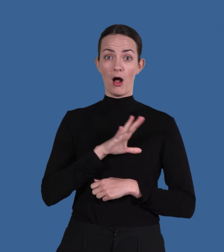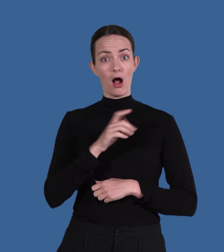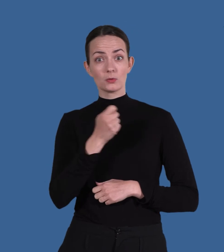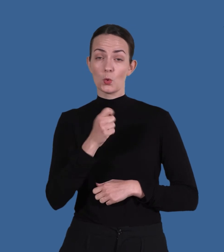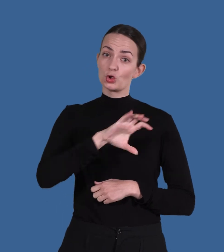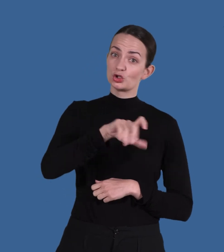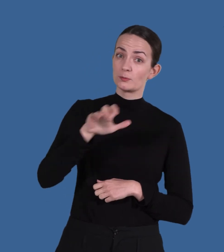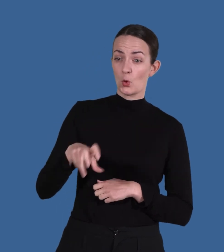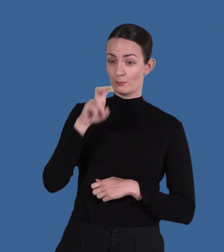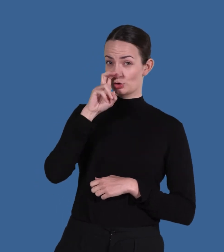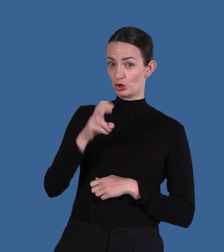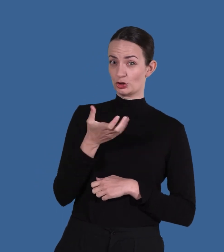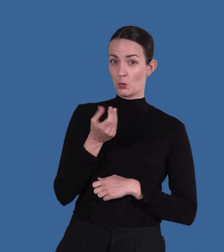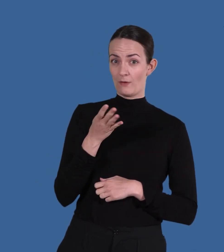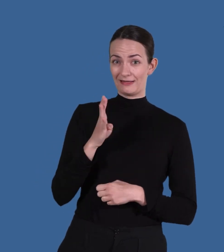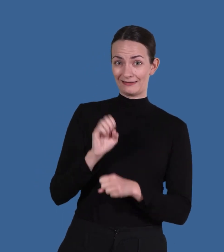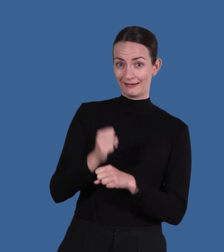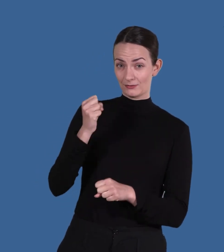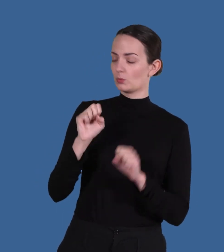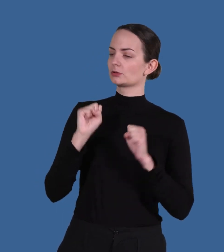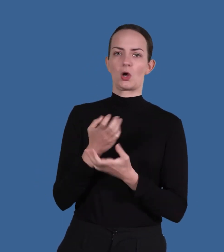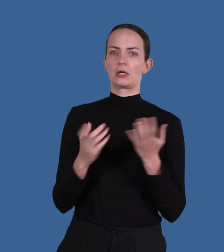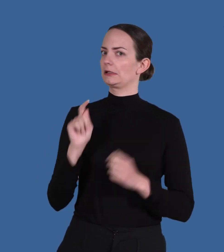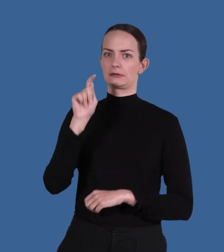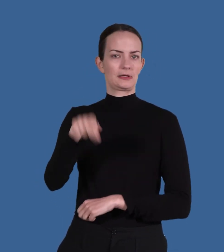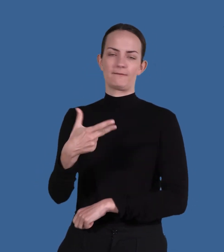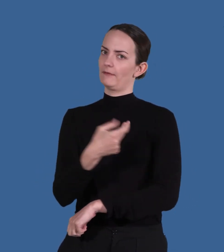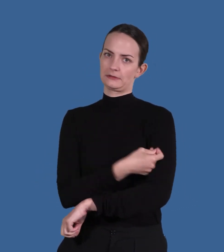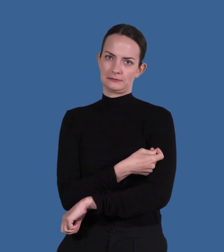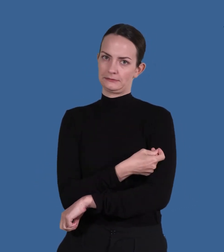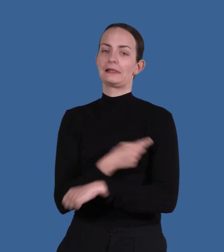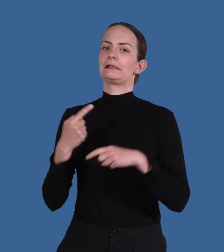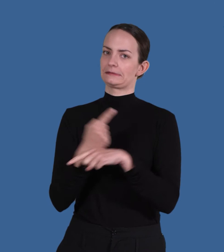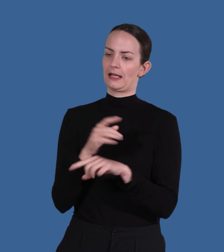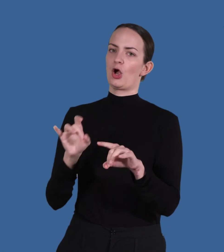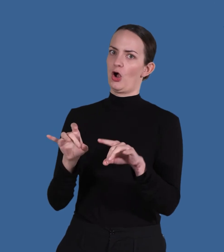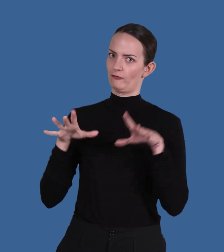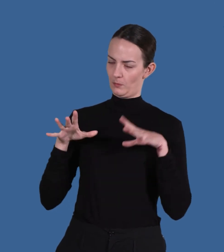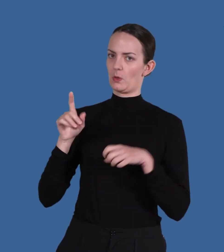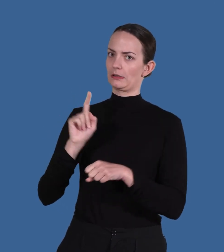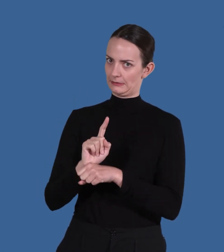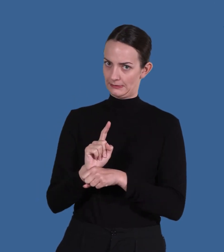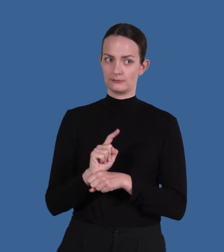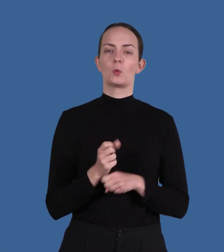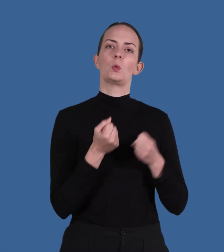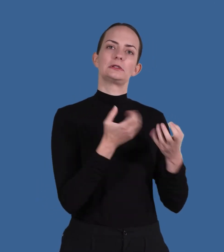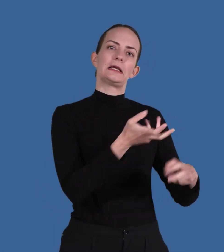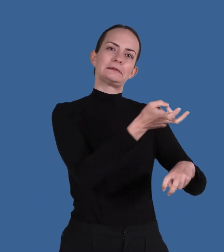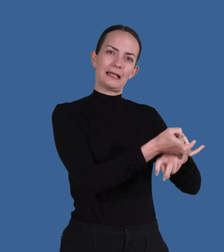som kan tyda på covid-19 ska du inte vaccinera dig Då ska du avboka din tid och istället lämna